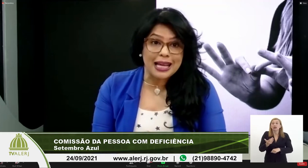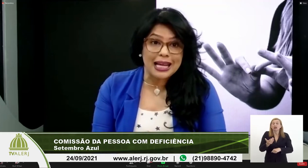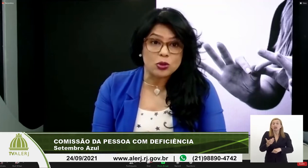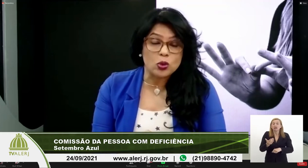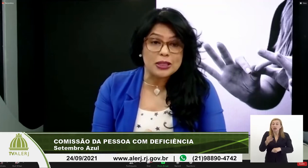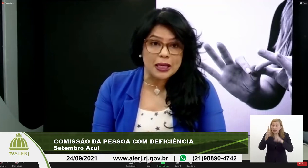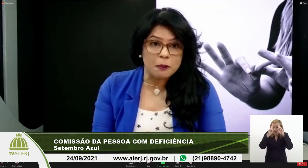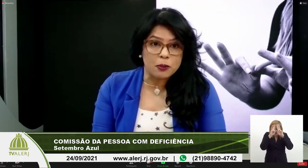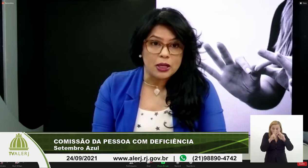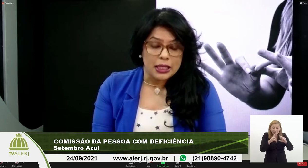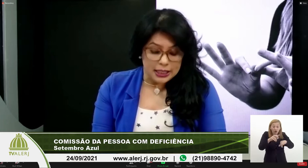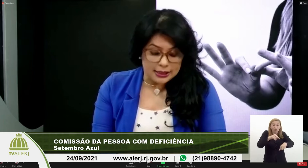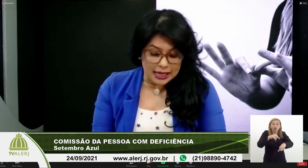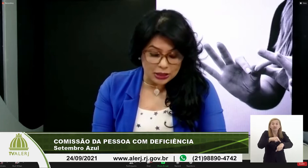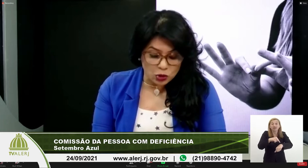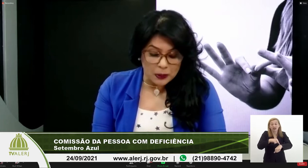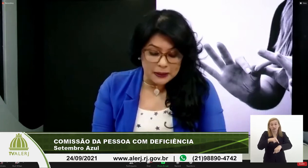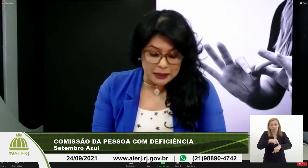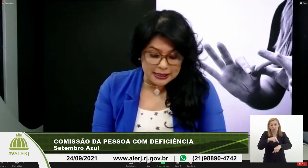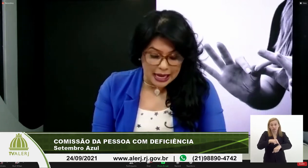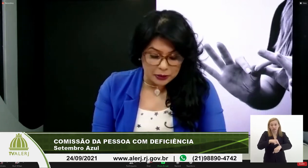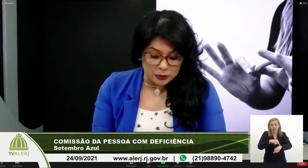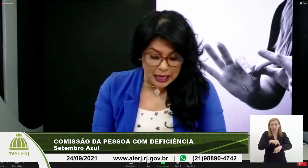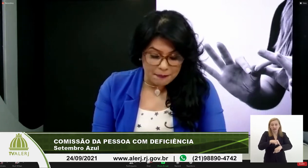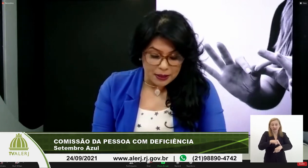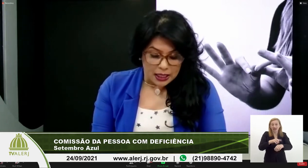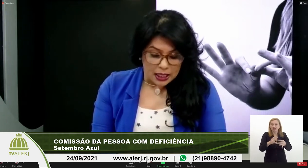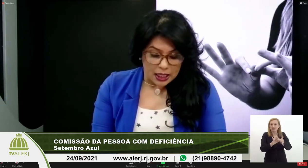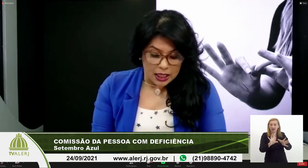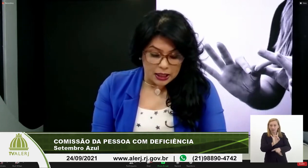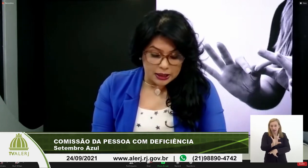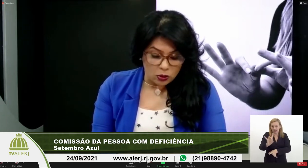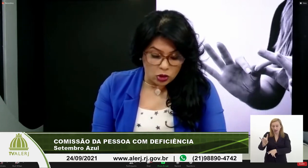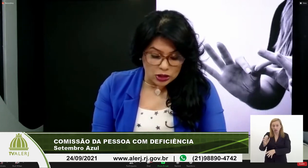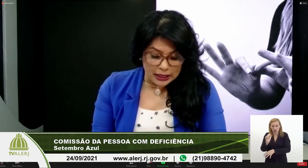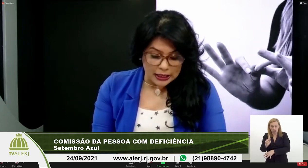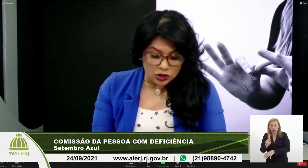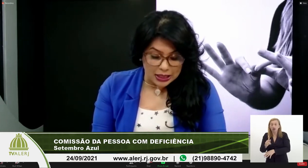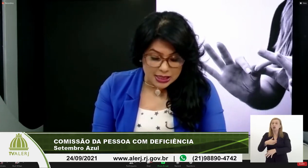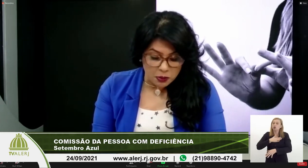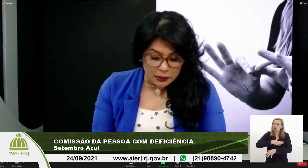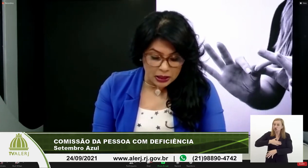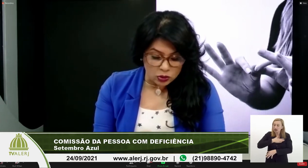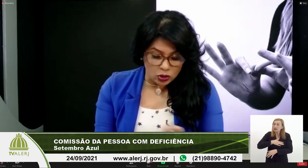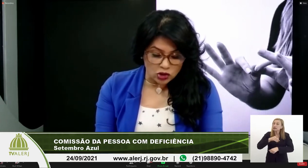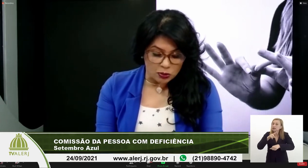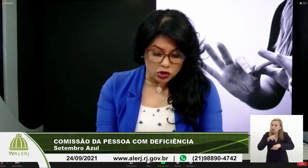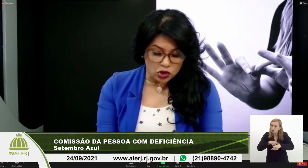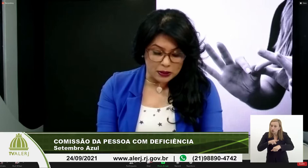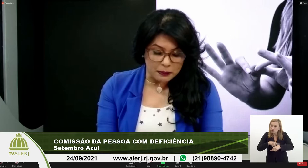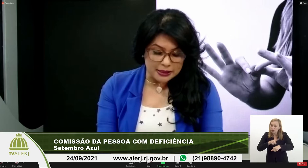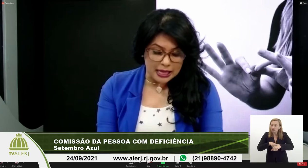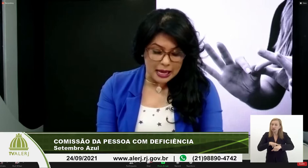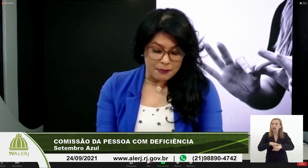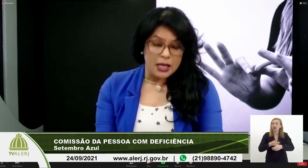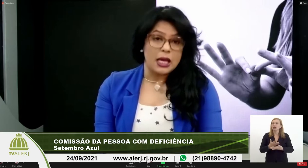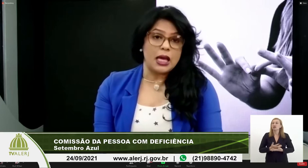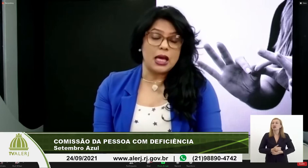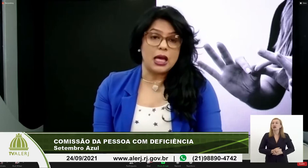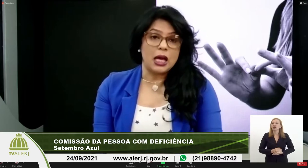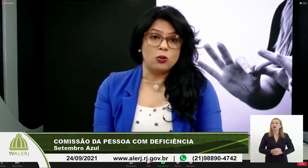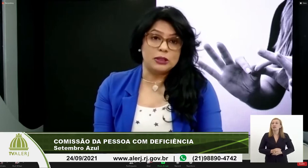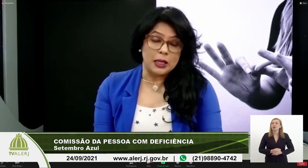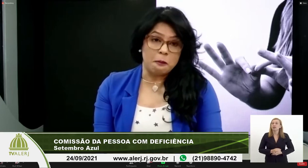respeitado o tempo que será disponibilizado, tá? Então, eu gostaria de, nesse momento, nós vamos disponibilizar